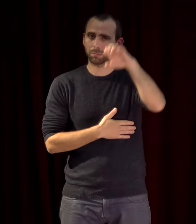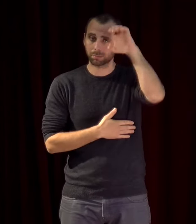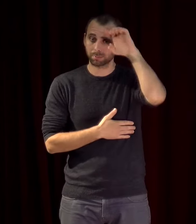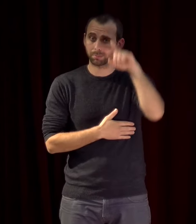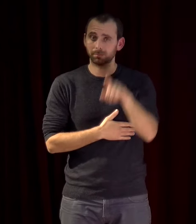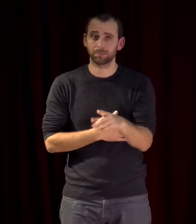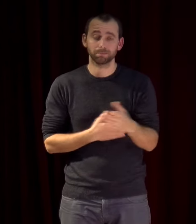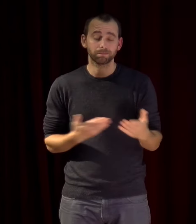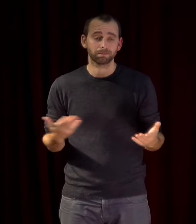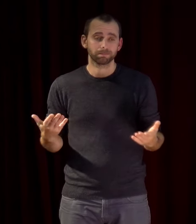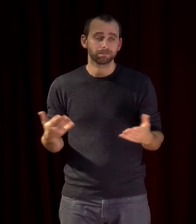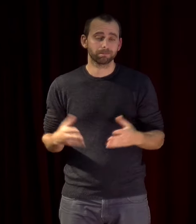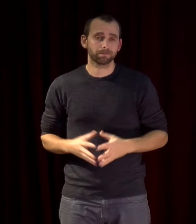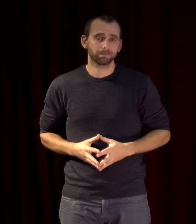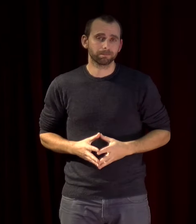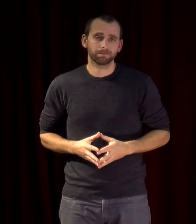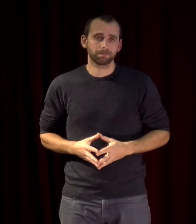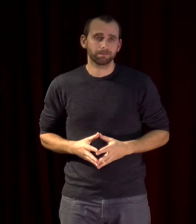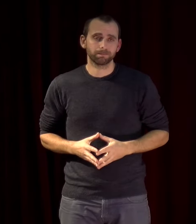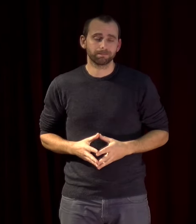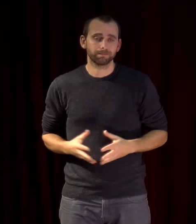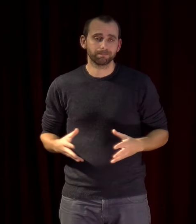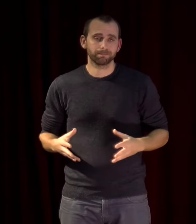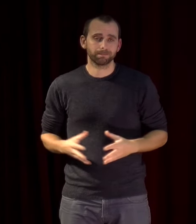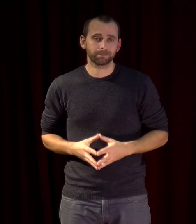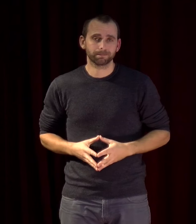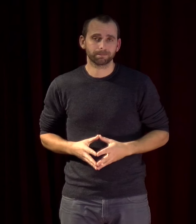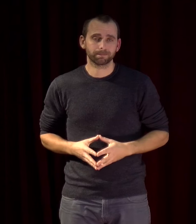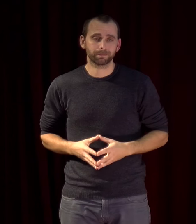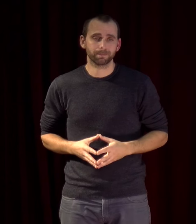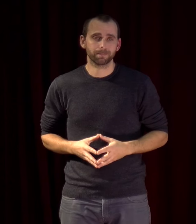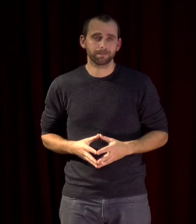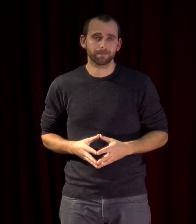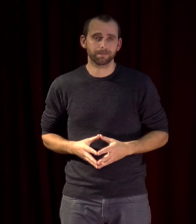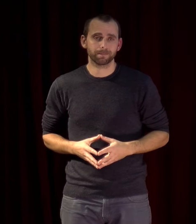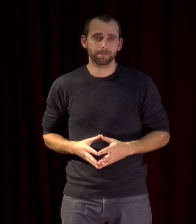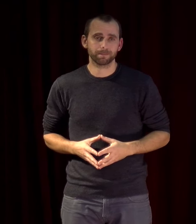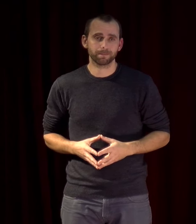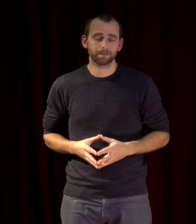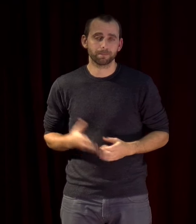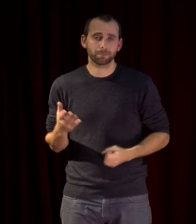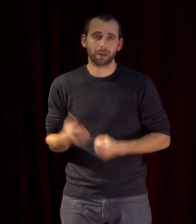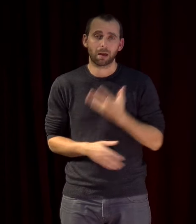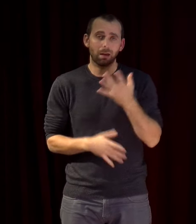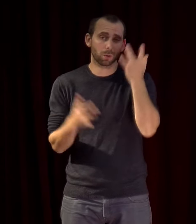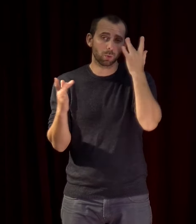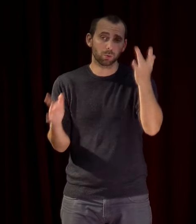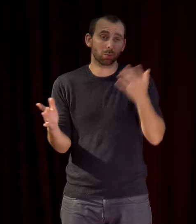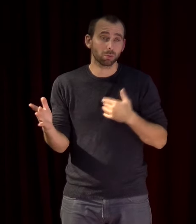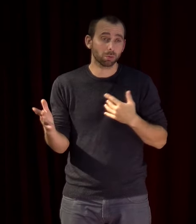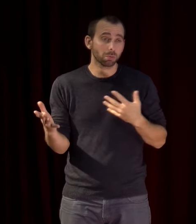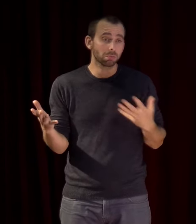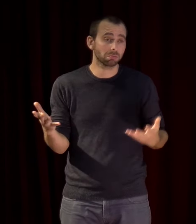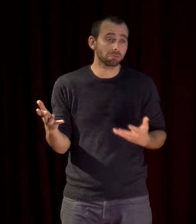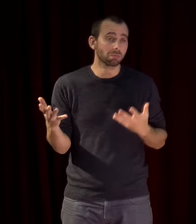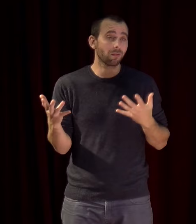abandonné l'intérêt pour l'art et la culture dans